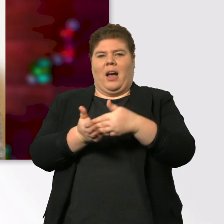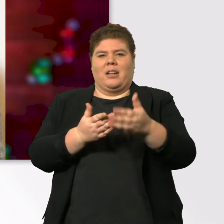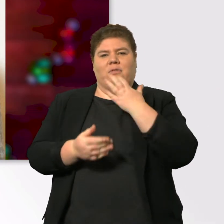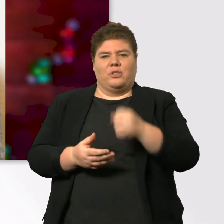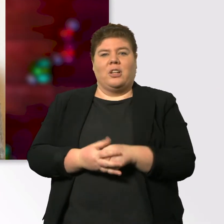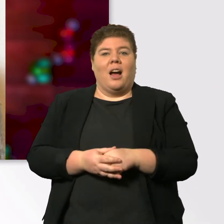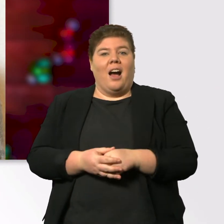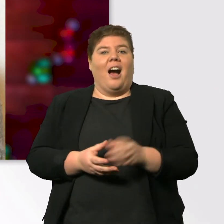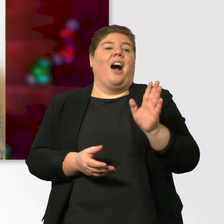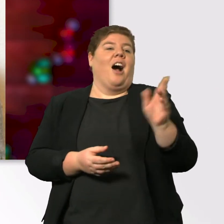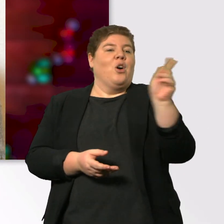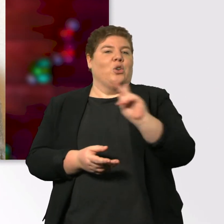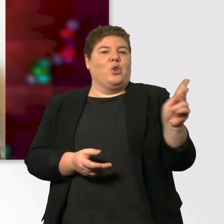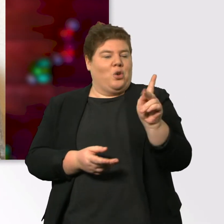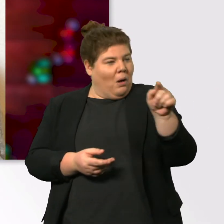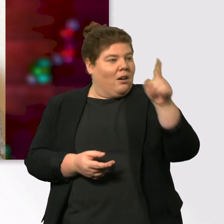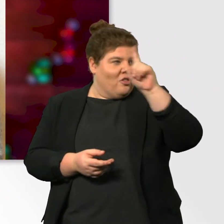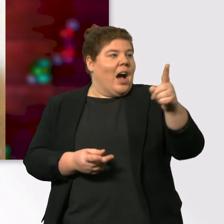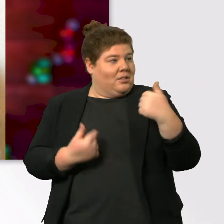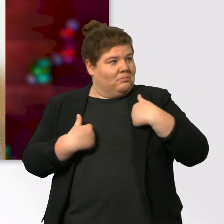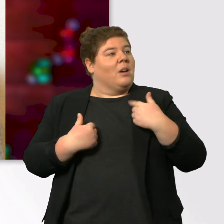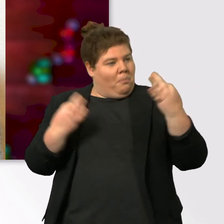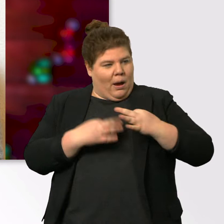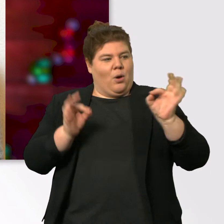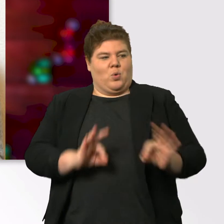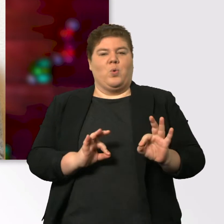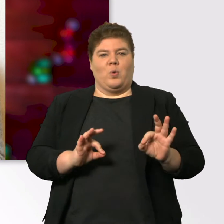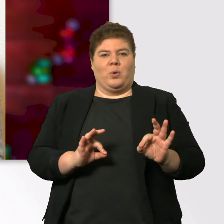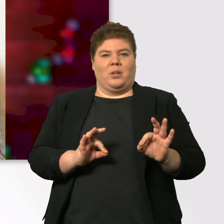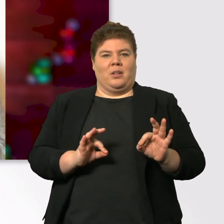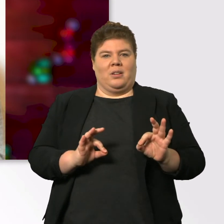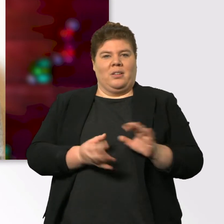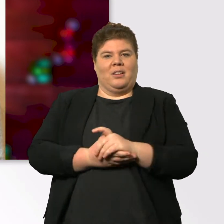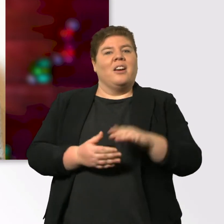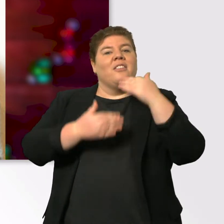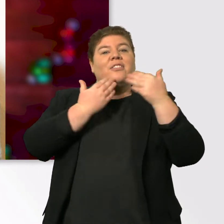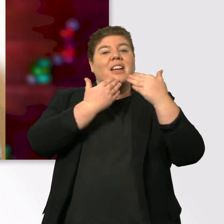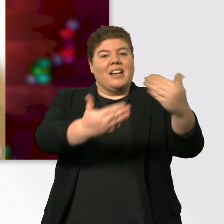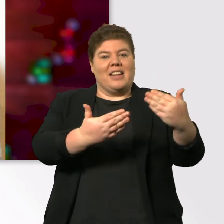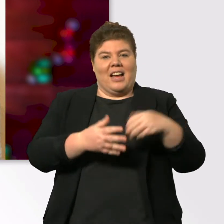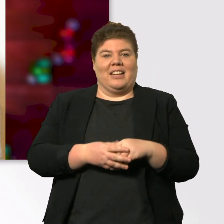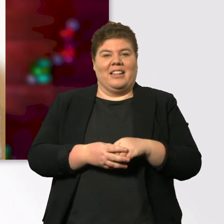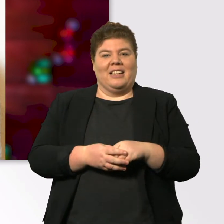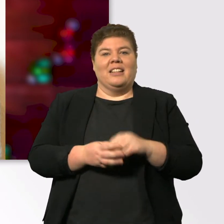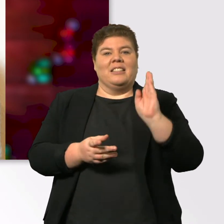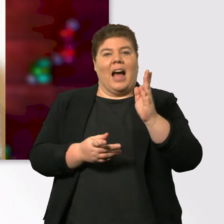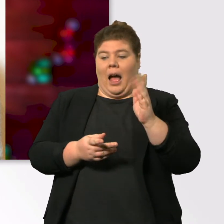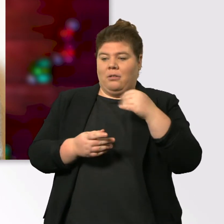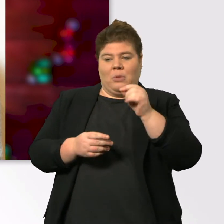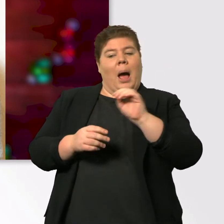genau, was ich gerade gut gebrauchen kann. Als letztes Gerochen. Dankeschön. Das wird einen Ehrenplatz bekommen. Mal